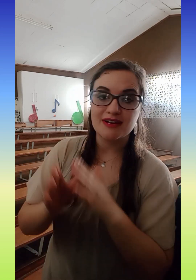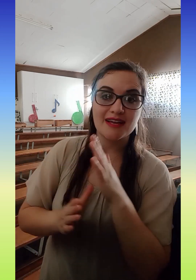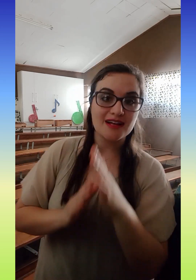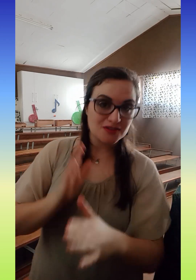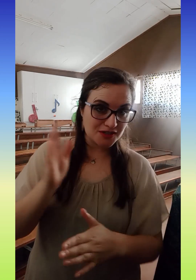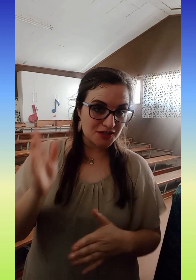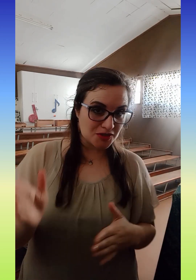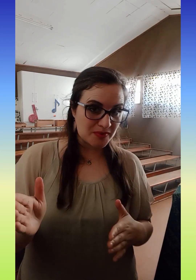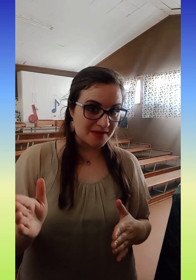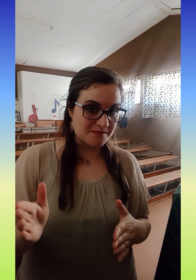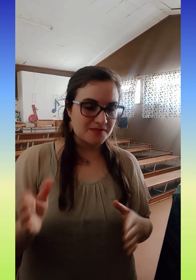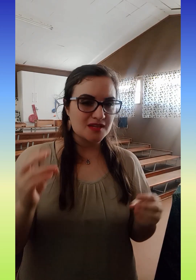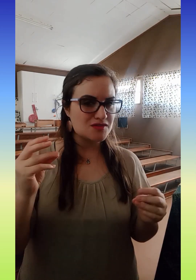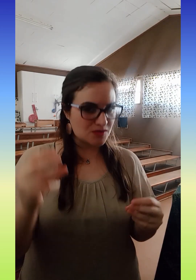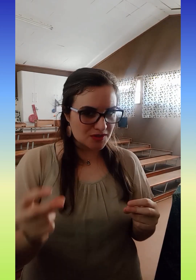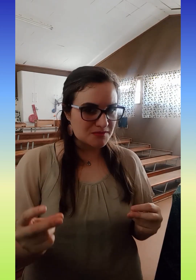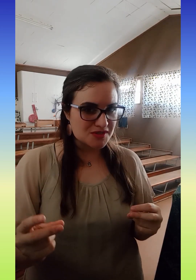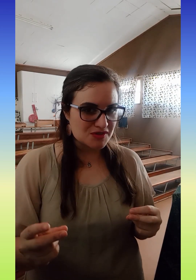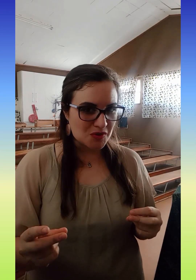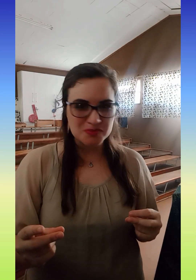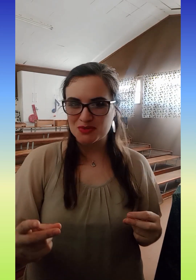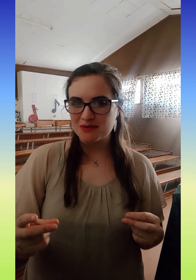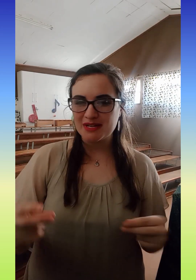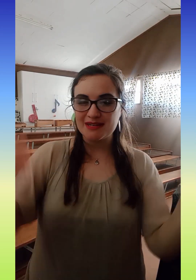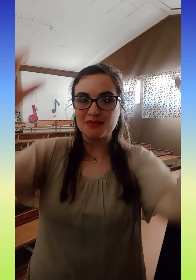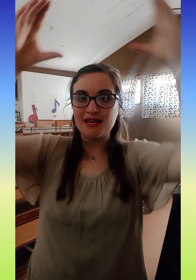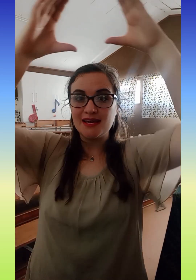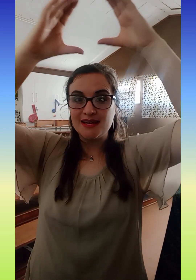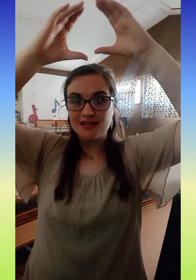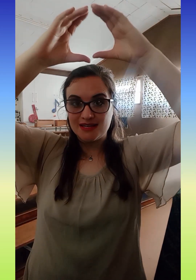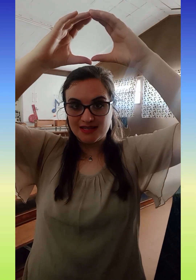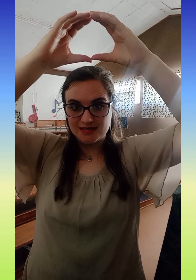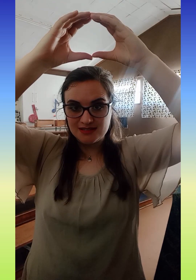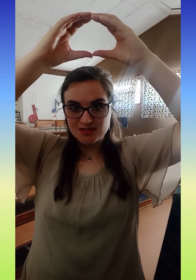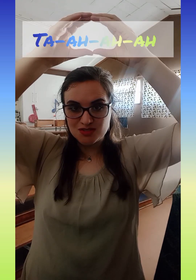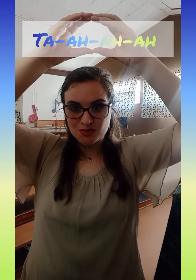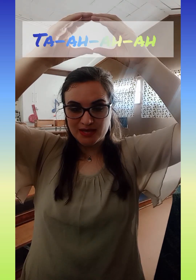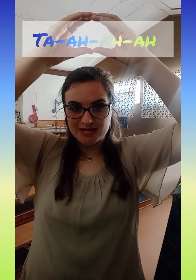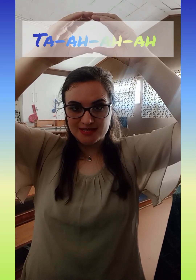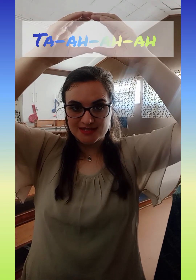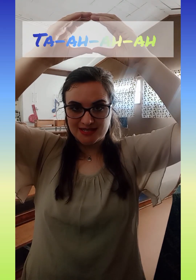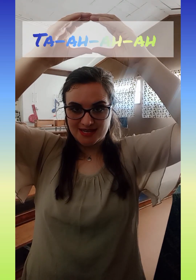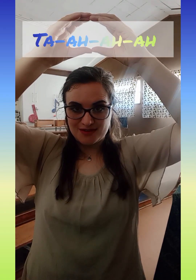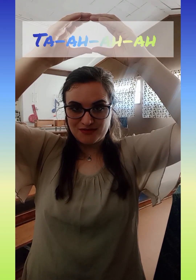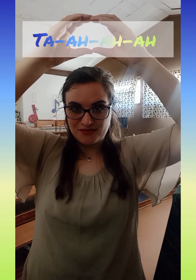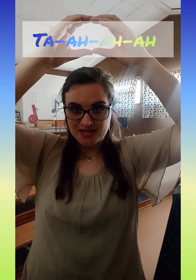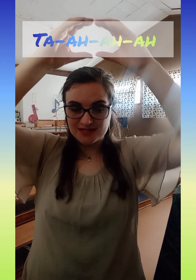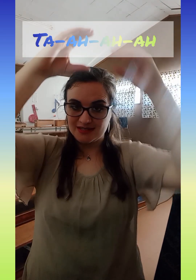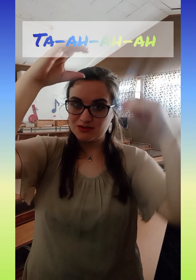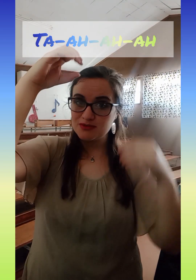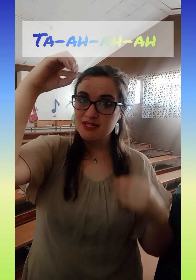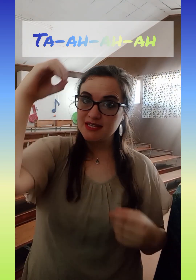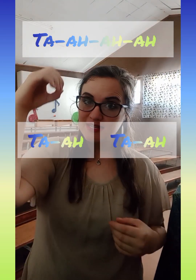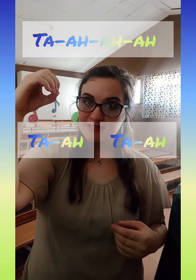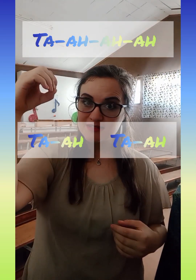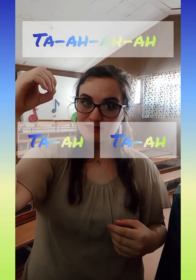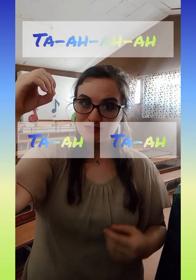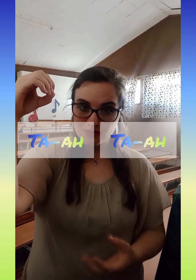elke groepie. Sonder om te stop. So ons gaan begin by. 1, 2, 3, 4. Dat ons 1, 2,